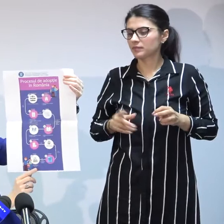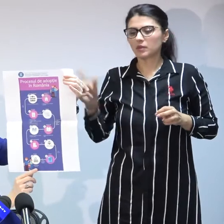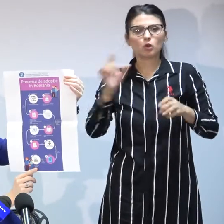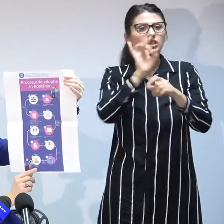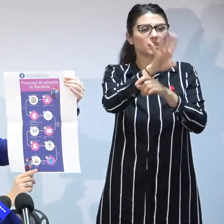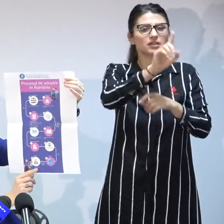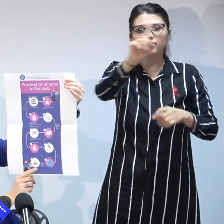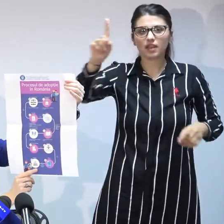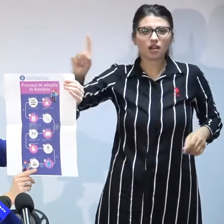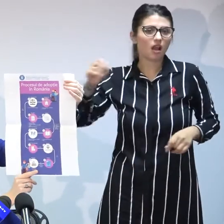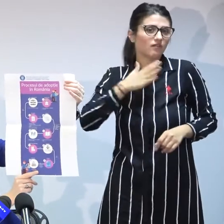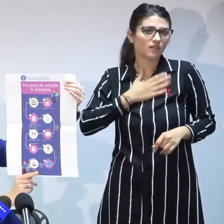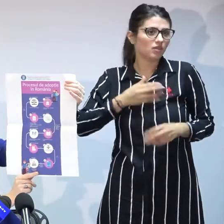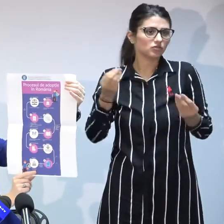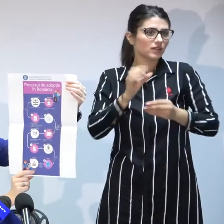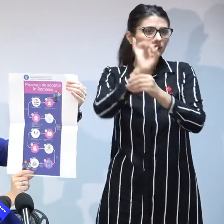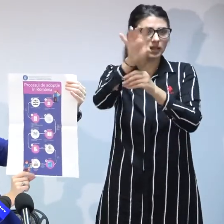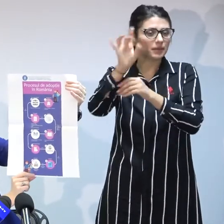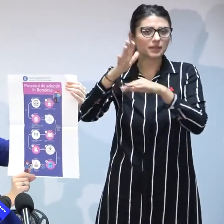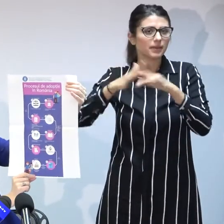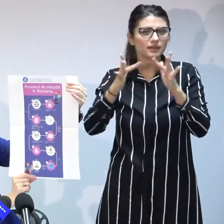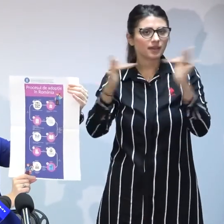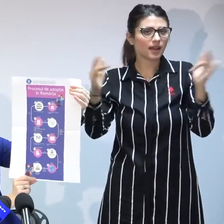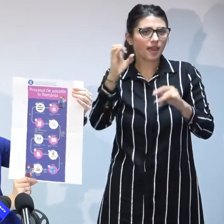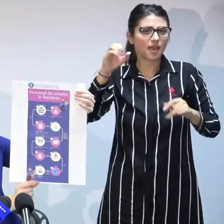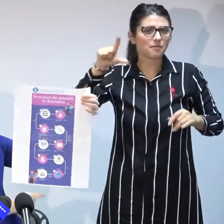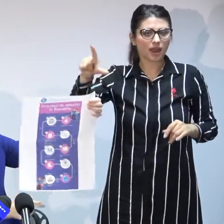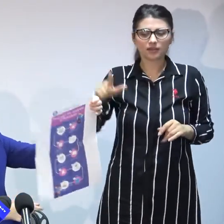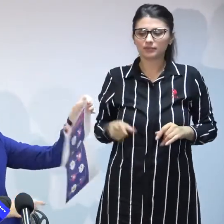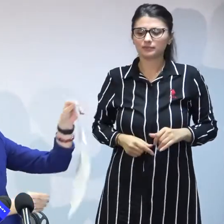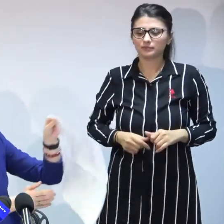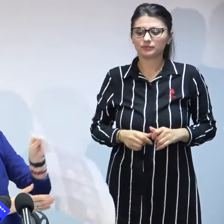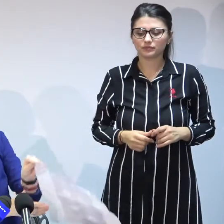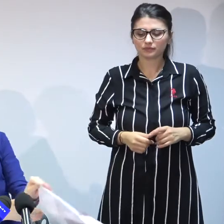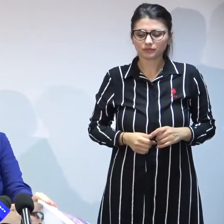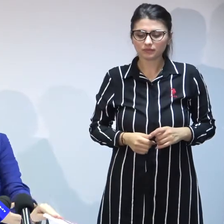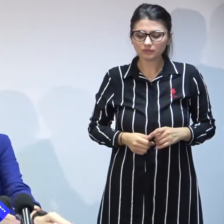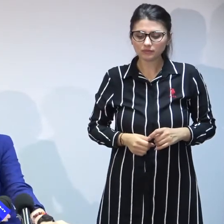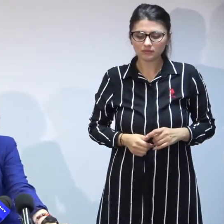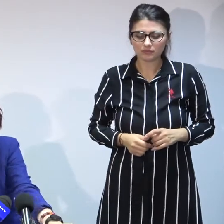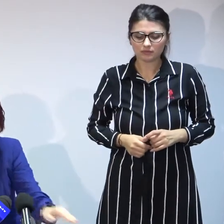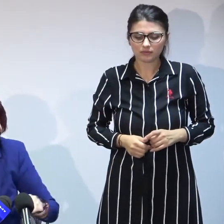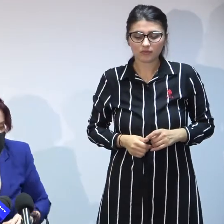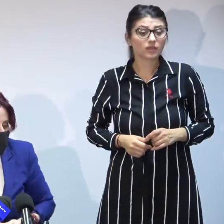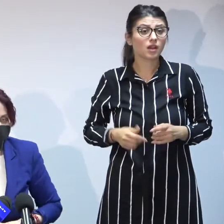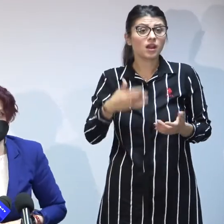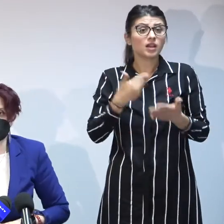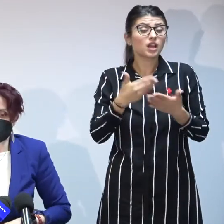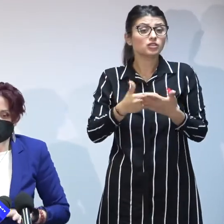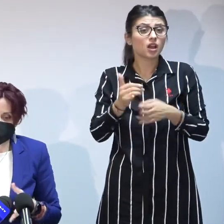mail acest grafic dacă vă ajută cu ceva de ce? pentru că așa cum spunea și Ștefan Coman